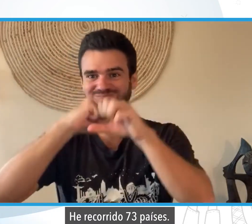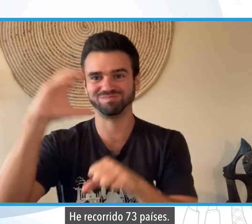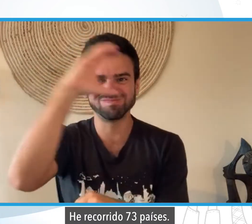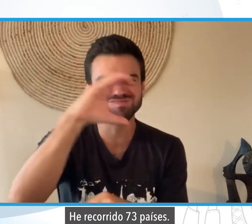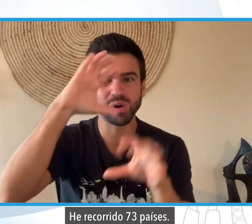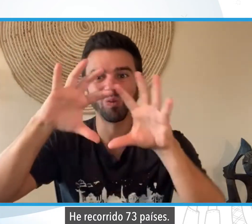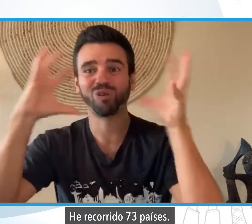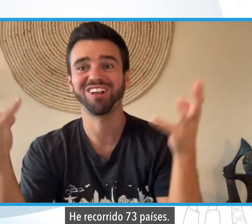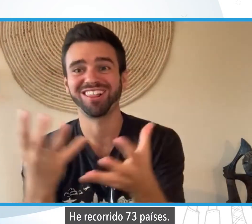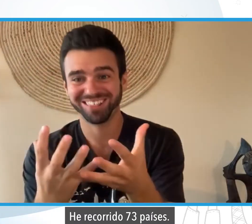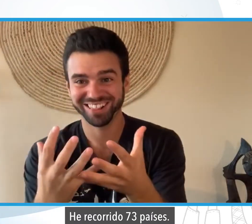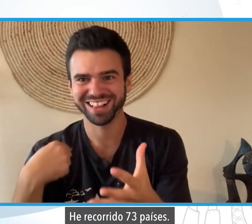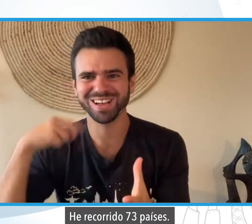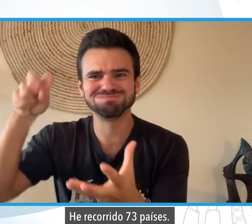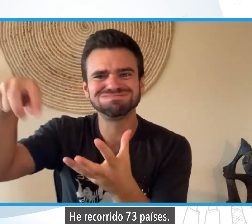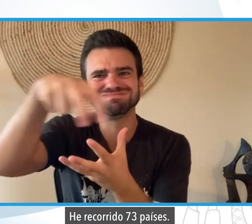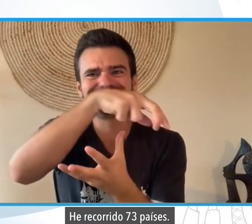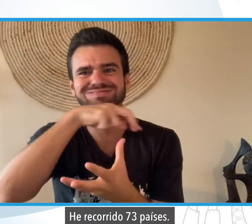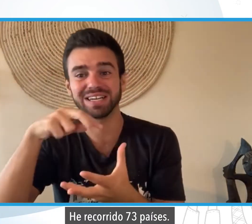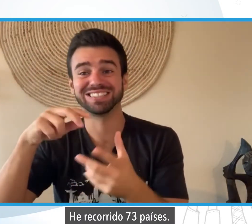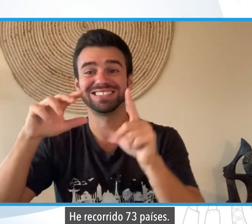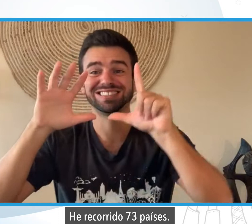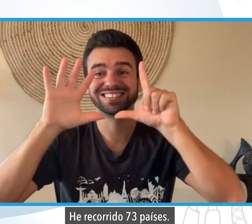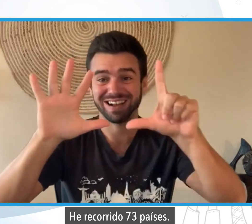He recorrido 73 países.